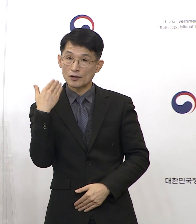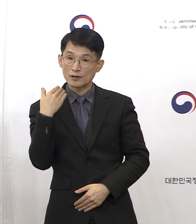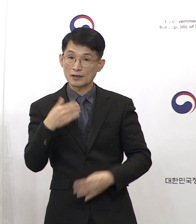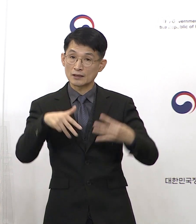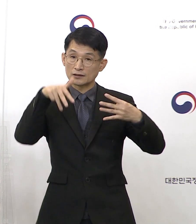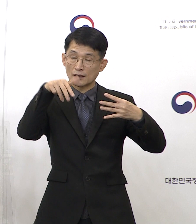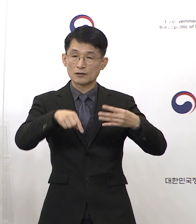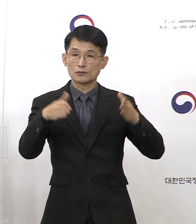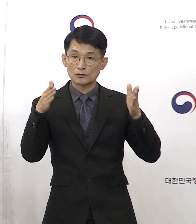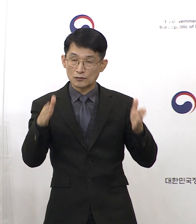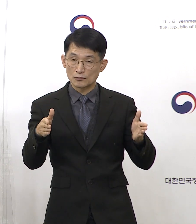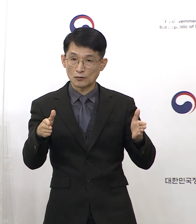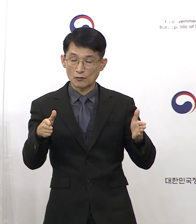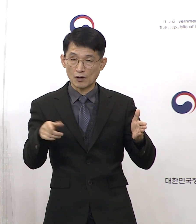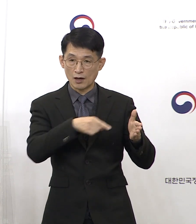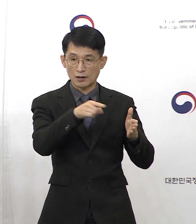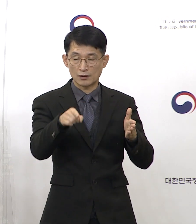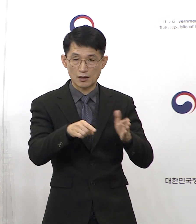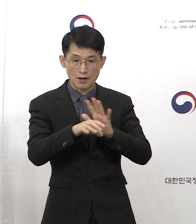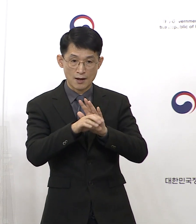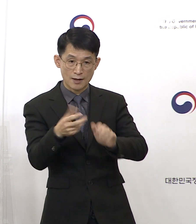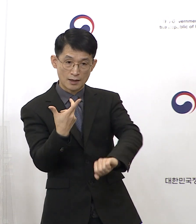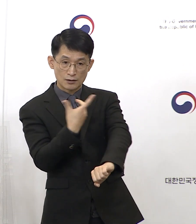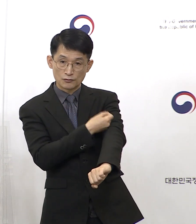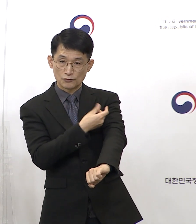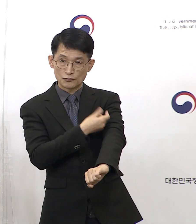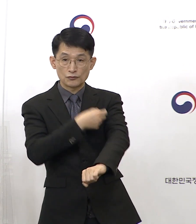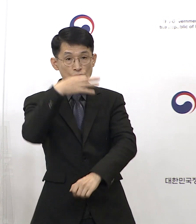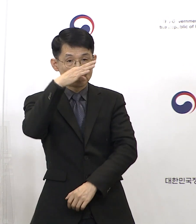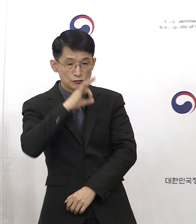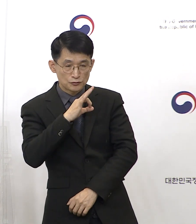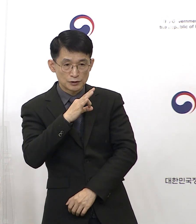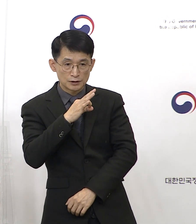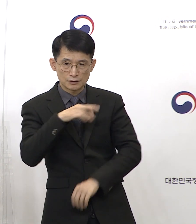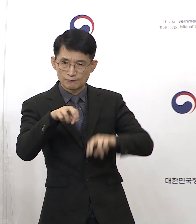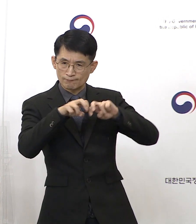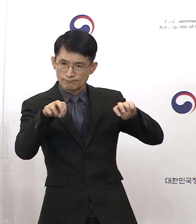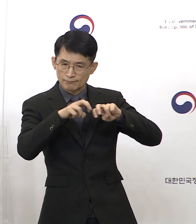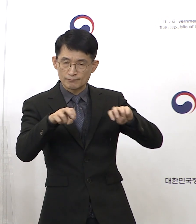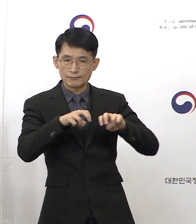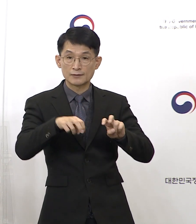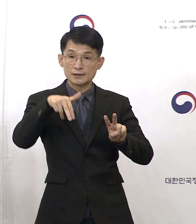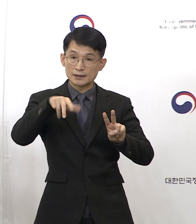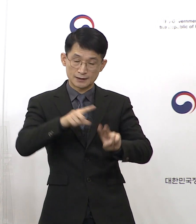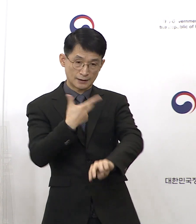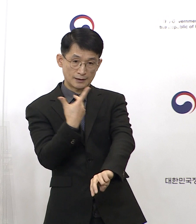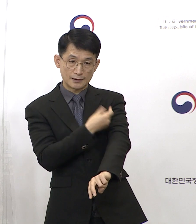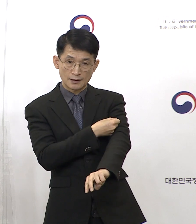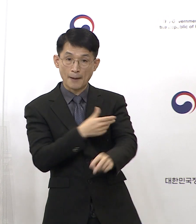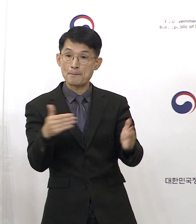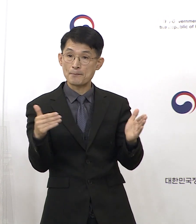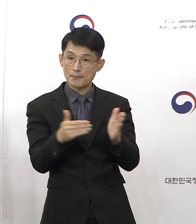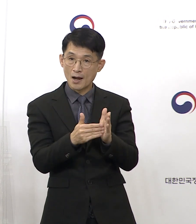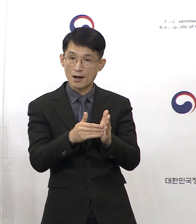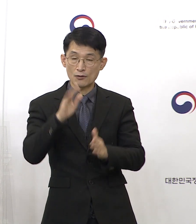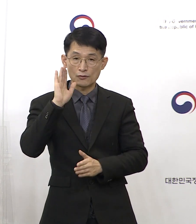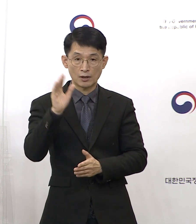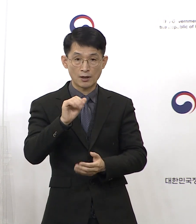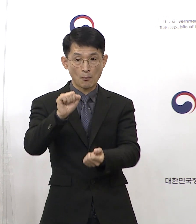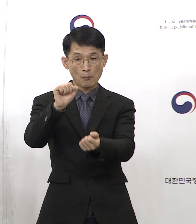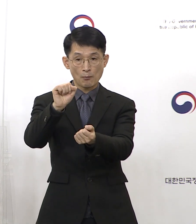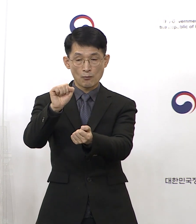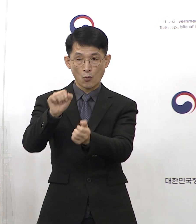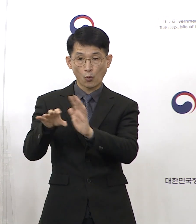4주간의 예방접종의 효과를 분석한 결과 이가 백신 접종을 완료하면 접종 후에 확진이